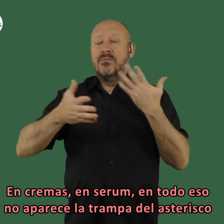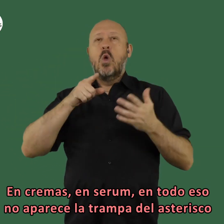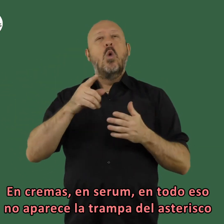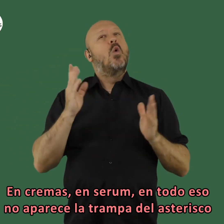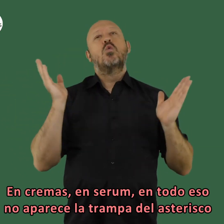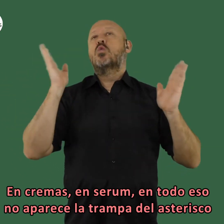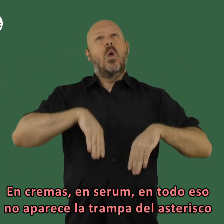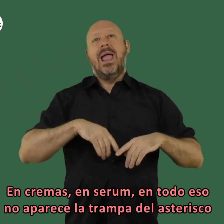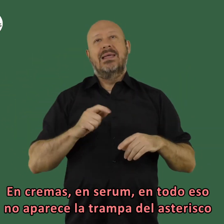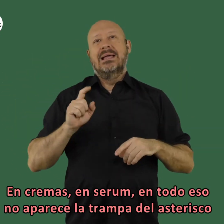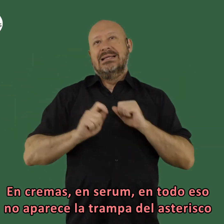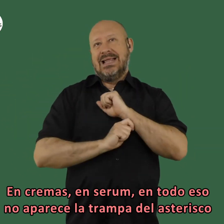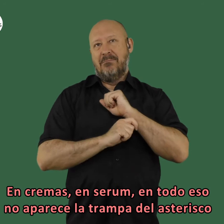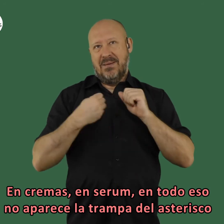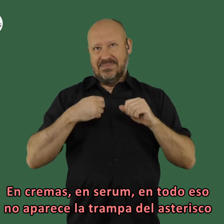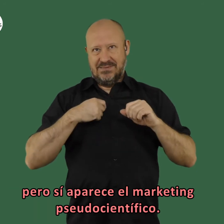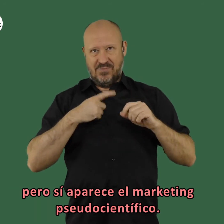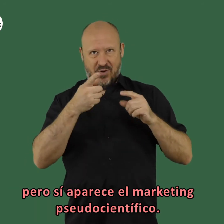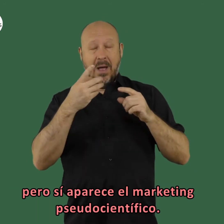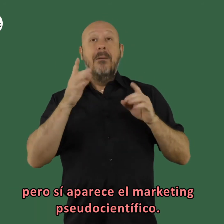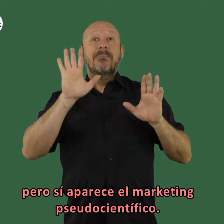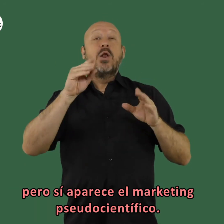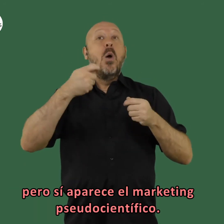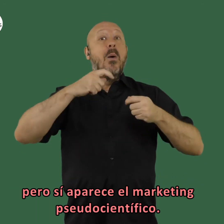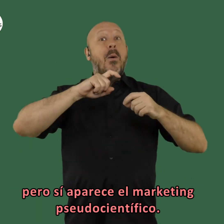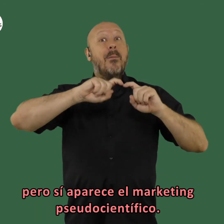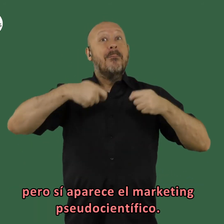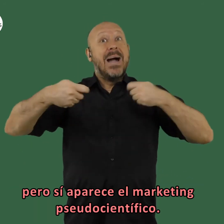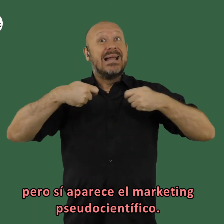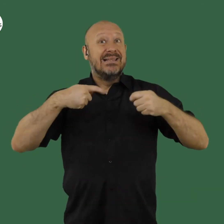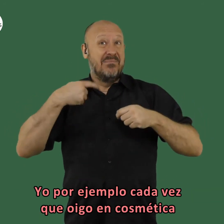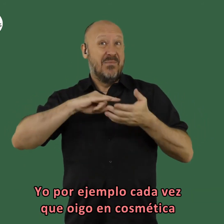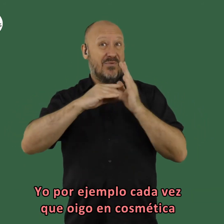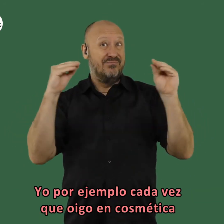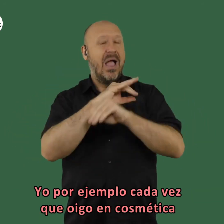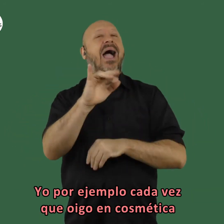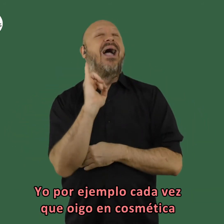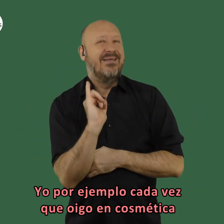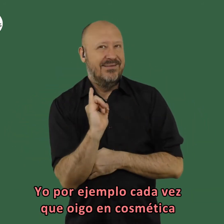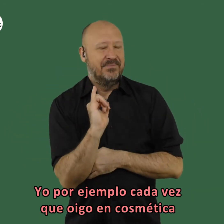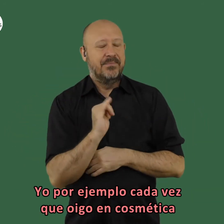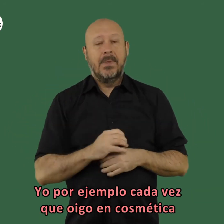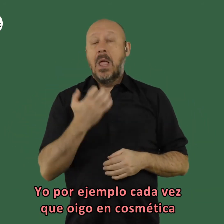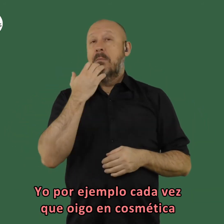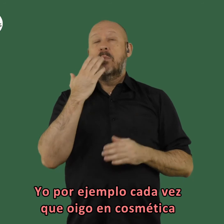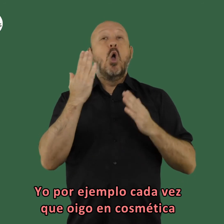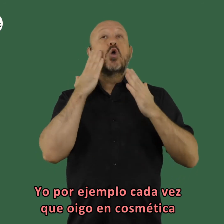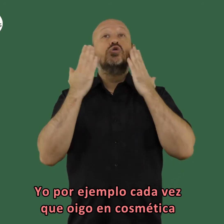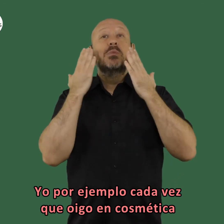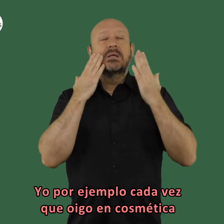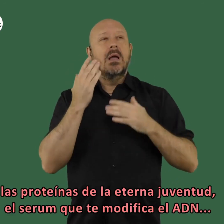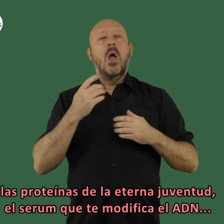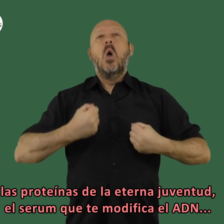en todo eso no aparece la trampa del asterisco pero si aparece el marketing pseudocientífico yo por ejemplo cada vez que oigo en